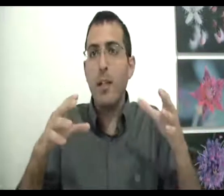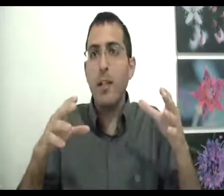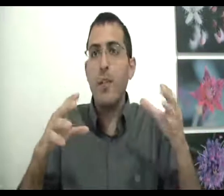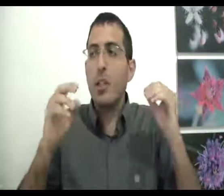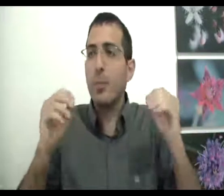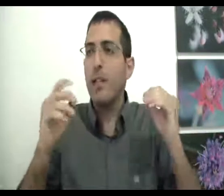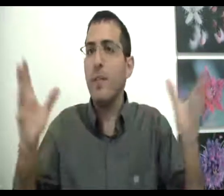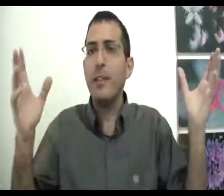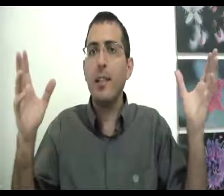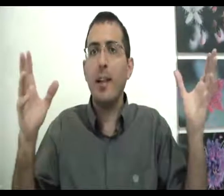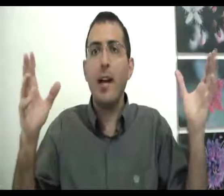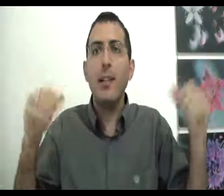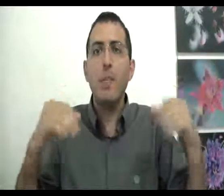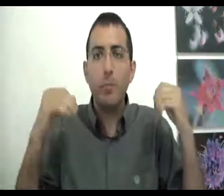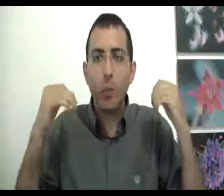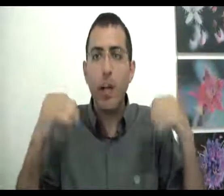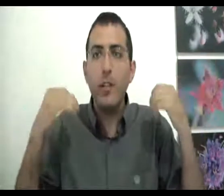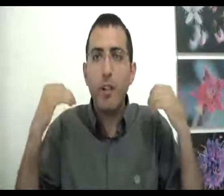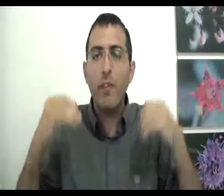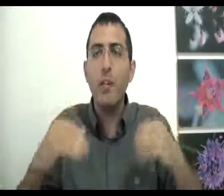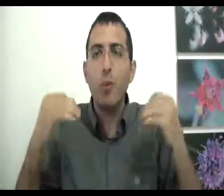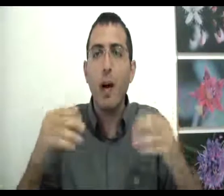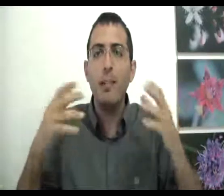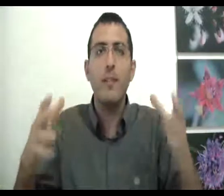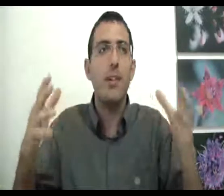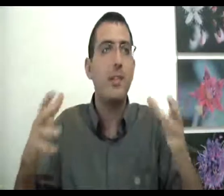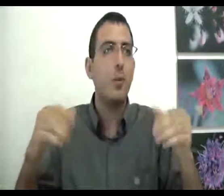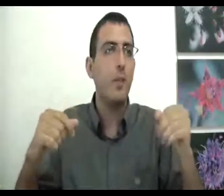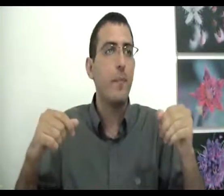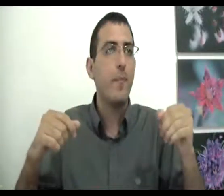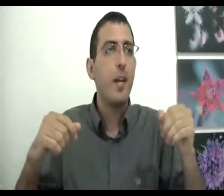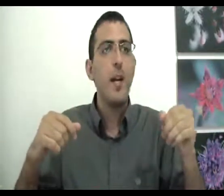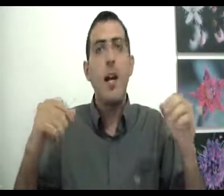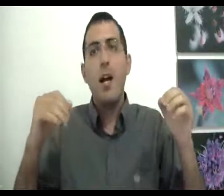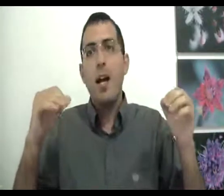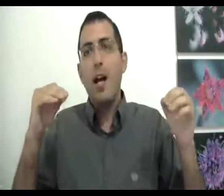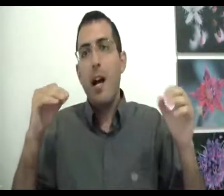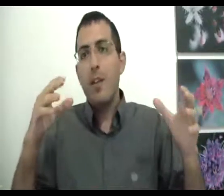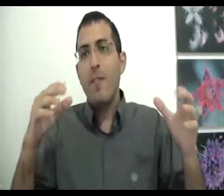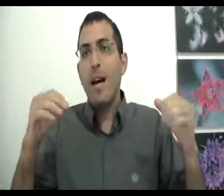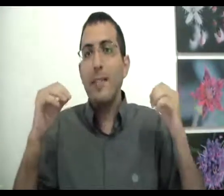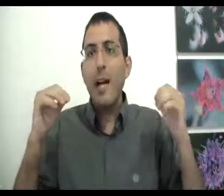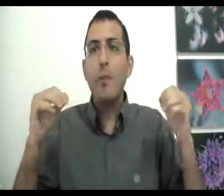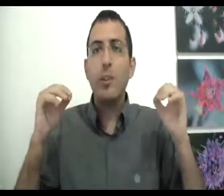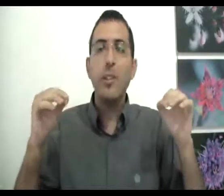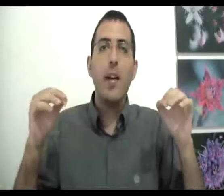שאתמול הדבר הזה קרה, האדם מוכן לשווה שהוא ראה את הדבר הזה קורה עכשיו, האדם יוצא